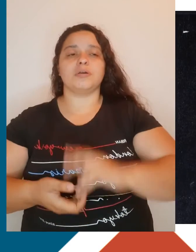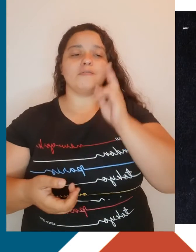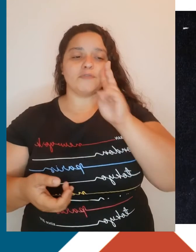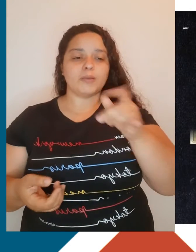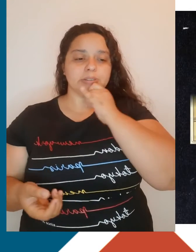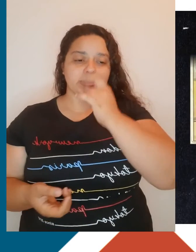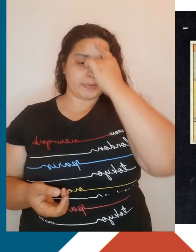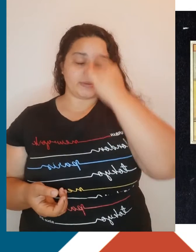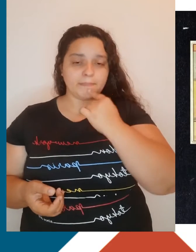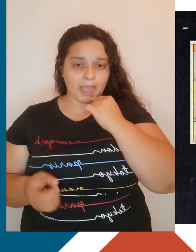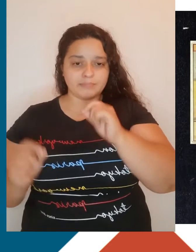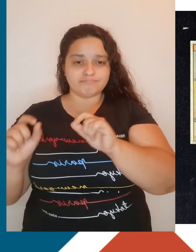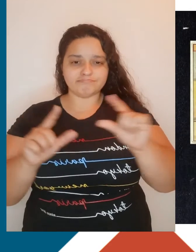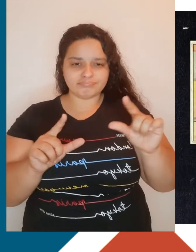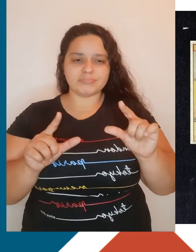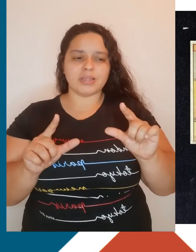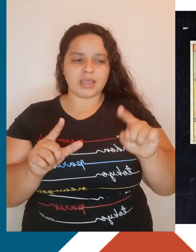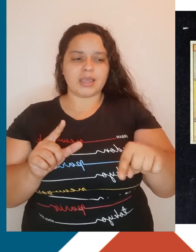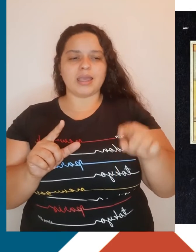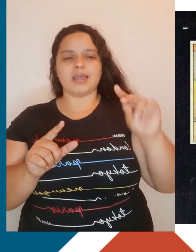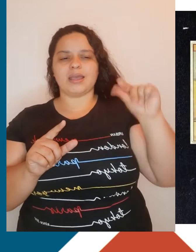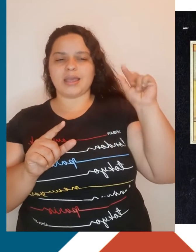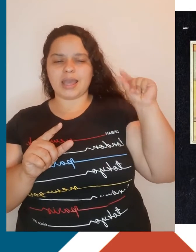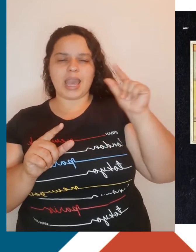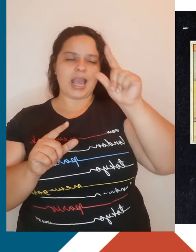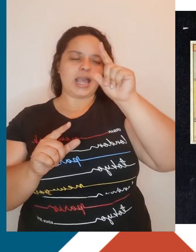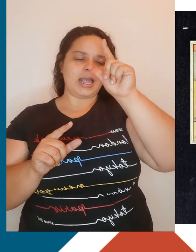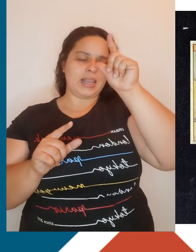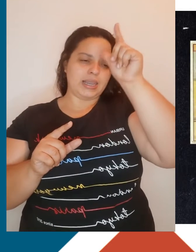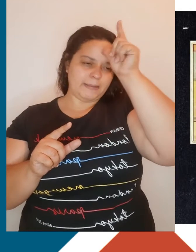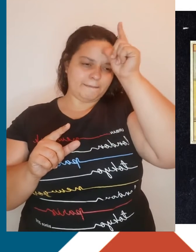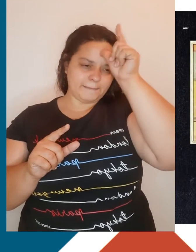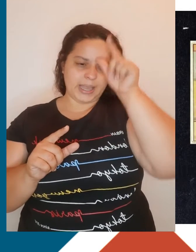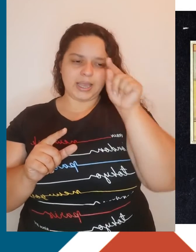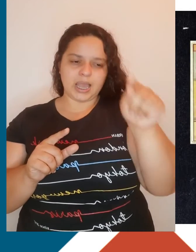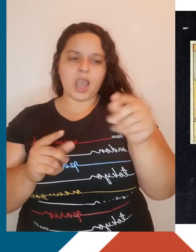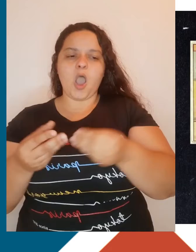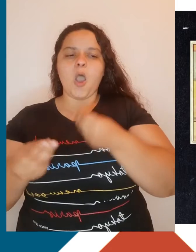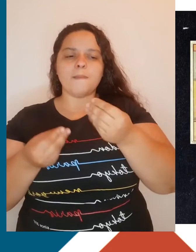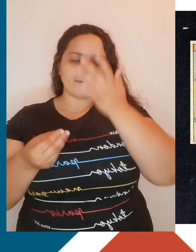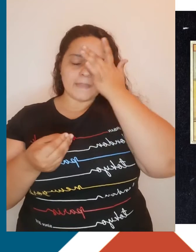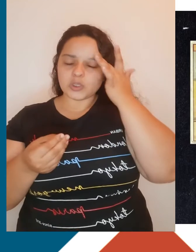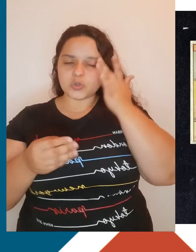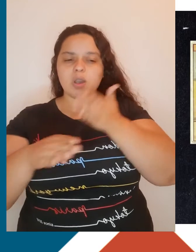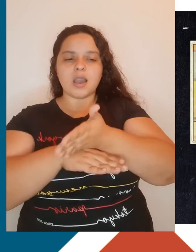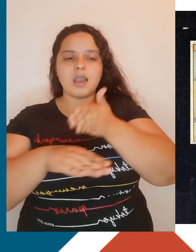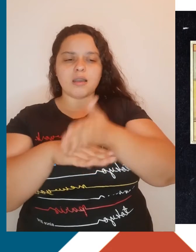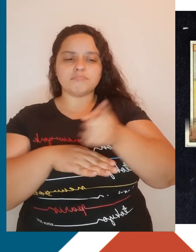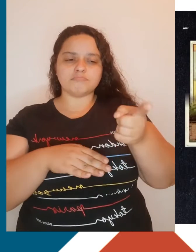imagens, de uma exposição alemã do século XIX, como as pessoas percebiam que a tecnologia poderia